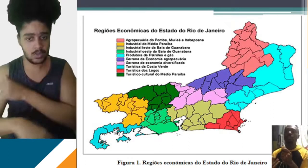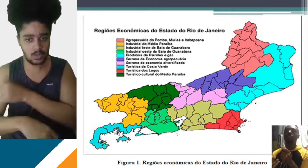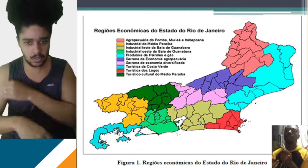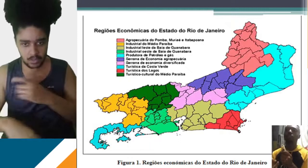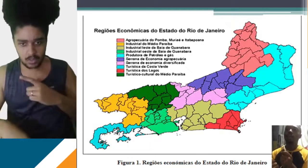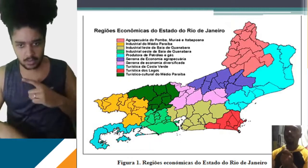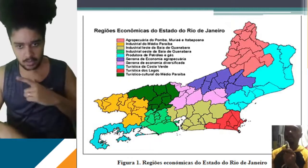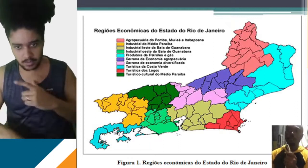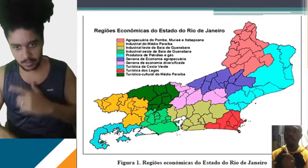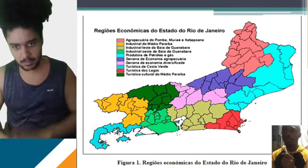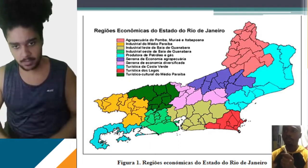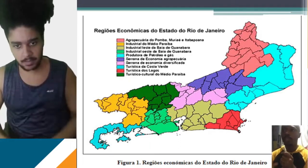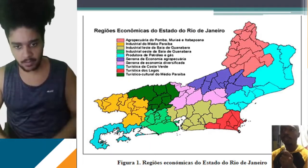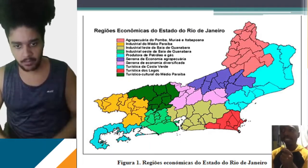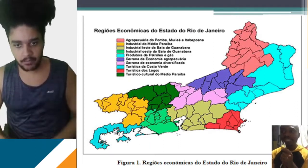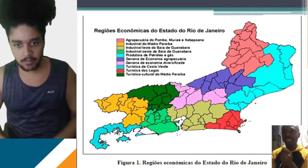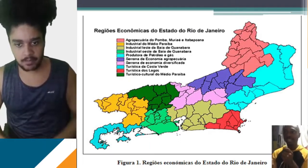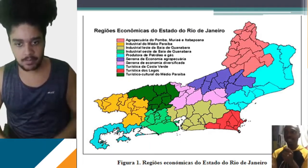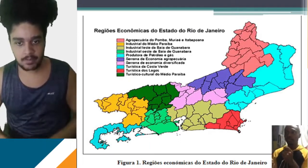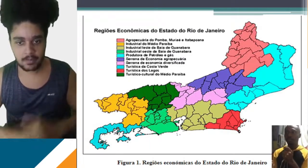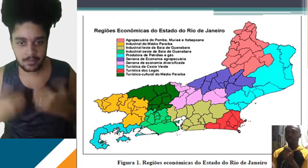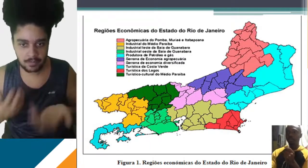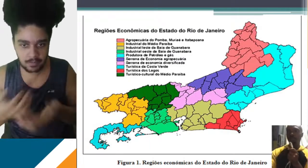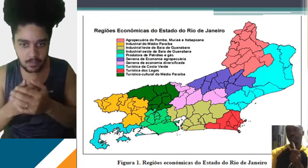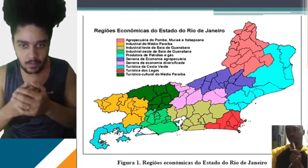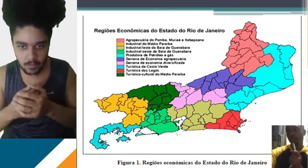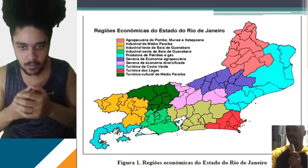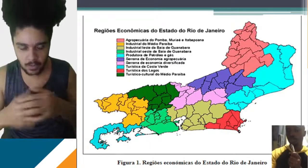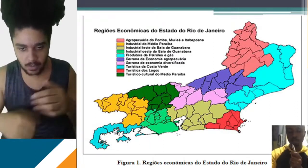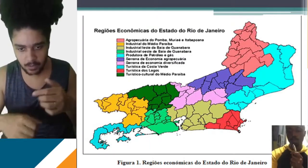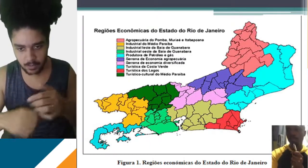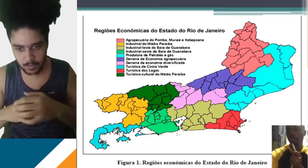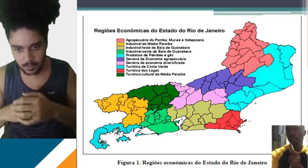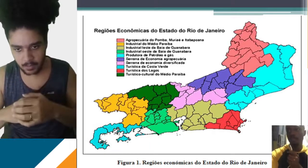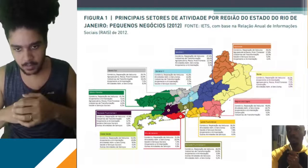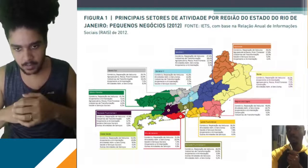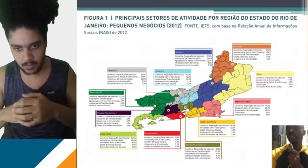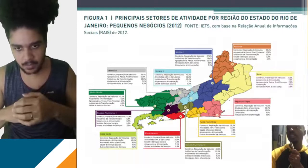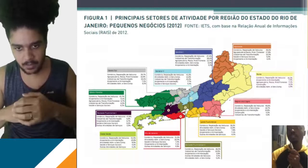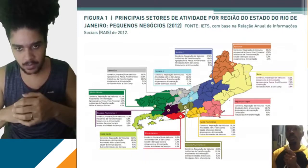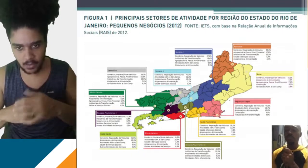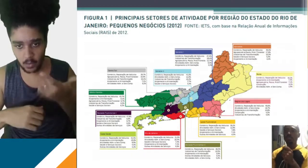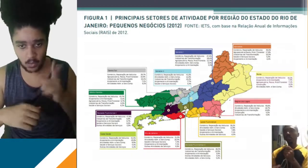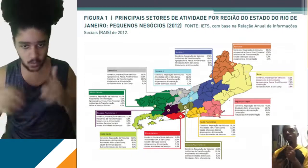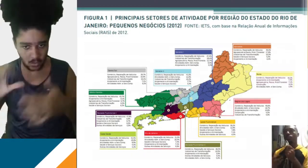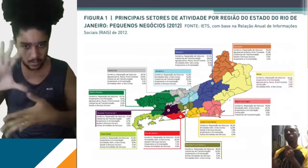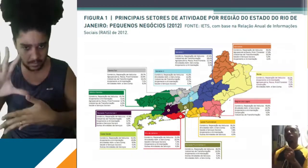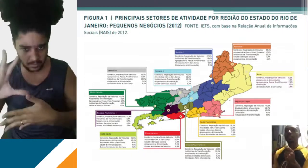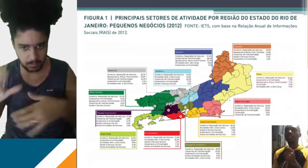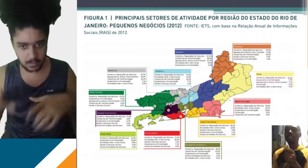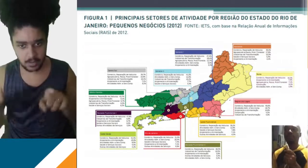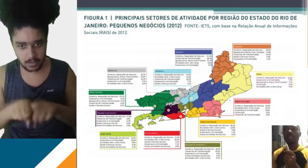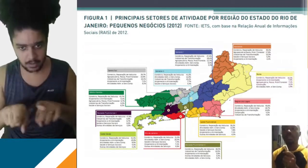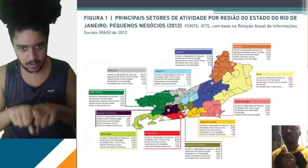que o estado do Rio de Janeiro tem, mas esse mapa vem mais ou menos para elucidar, beleza? Tem os produtores de petróleo também ali. Então vamos lá, eu trouxe agora um